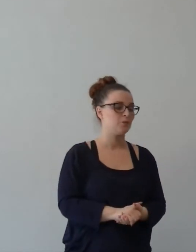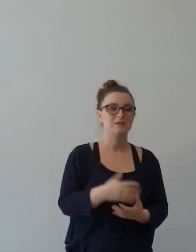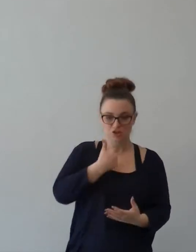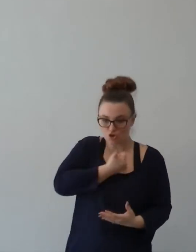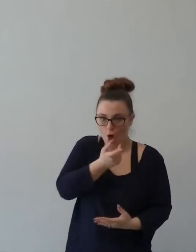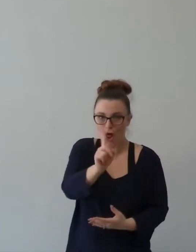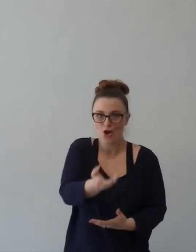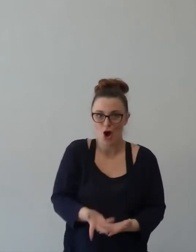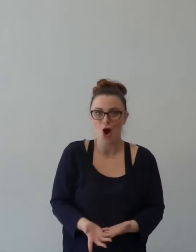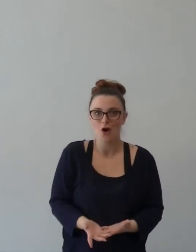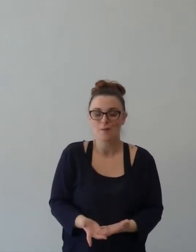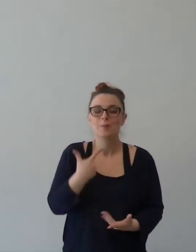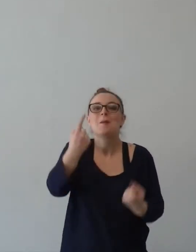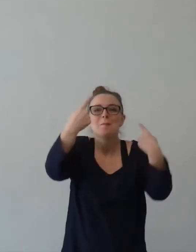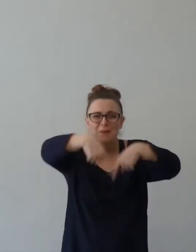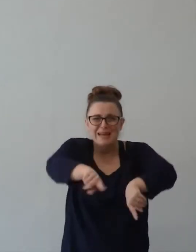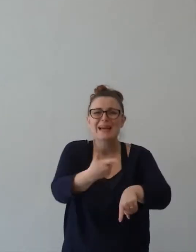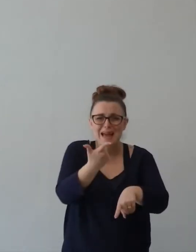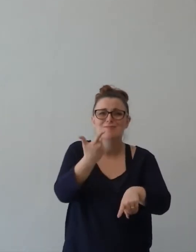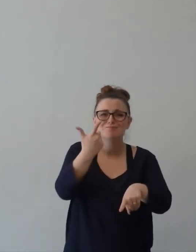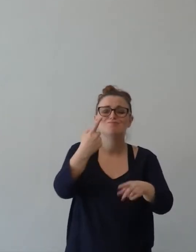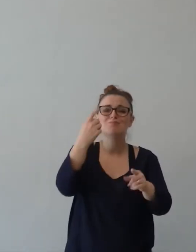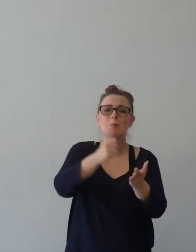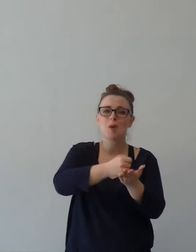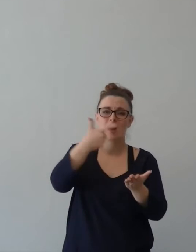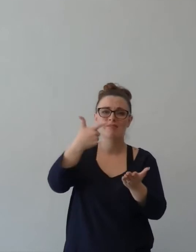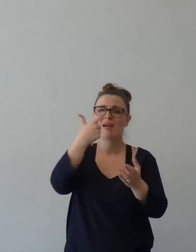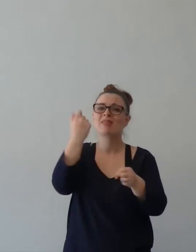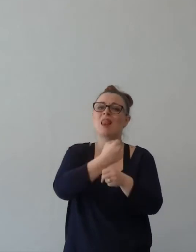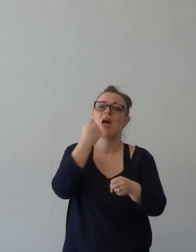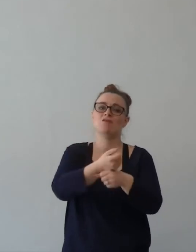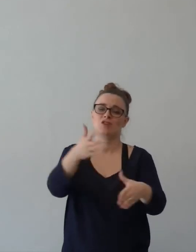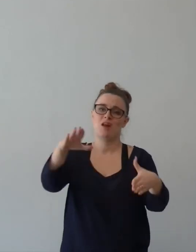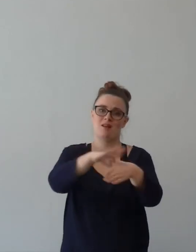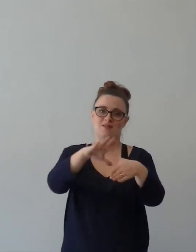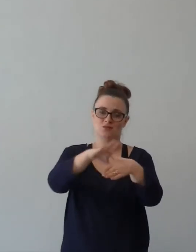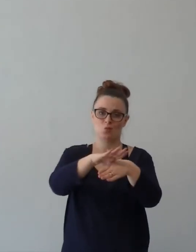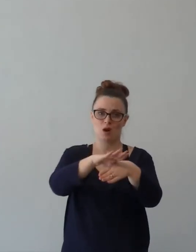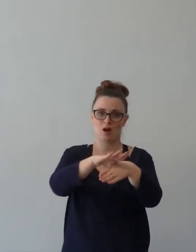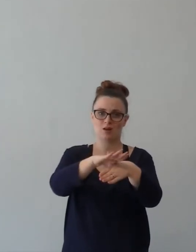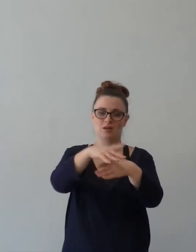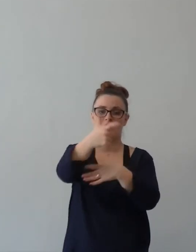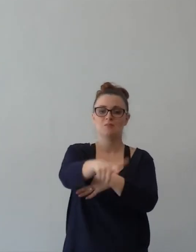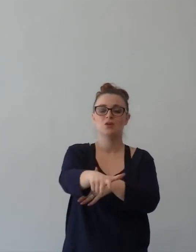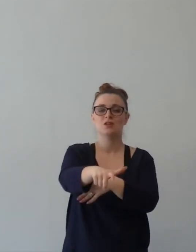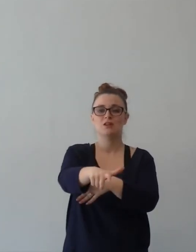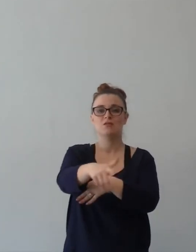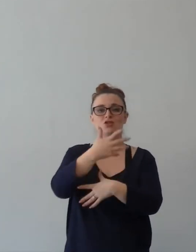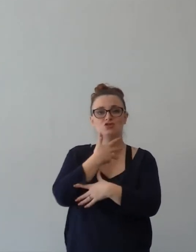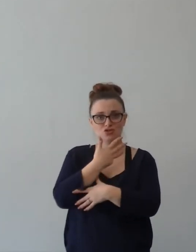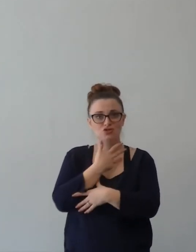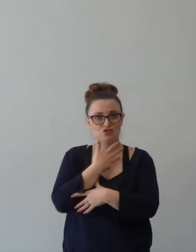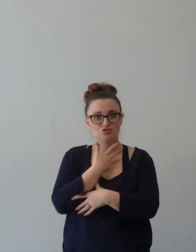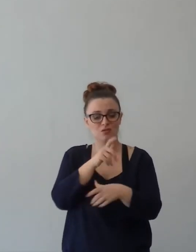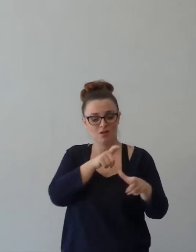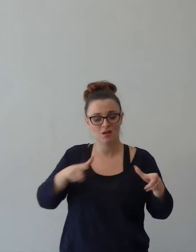Perché vi dico che è importante lavorare in squadra? Perché lo Spirito Santo è una parte della vita del credente, ma l'altra